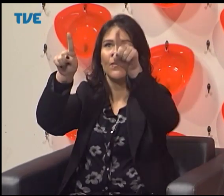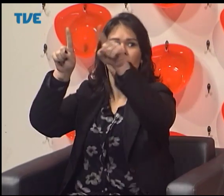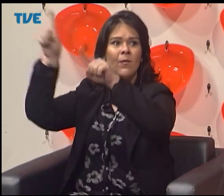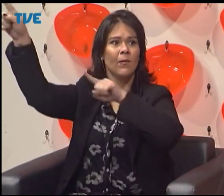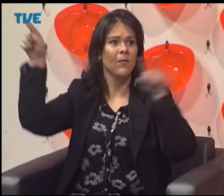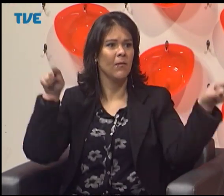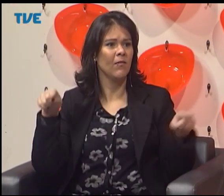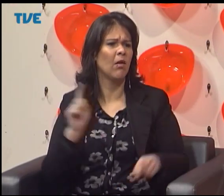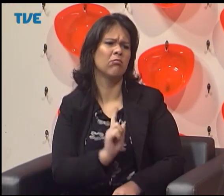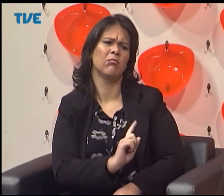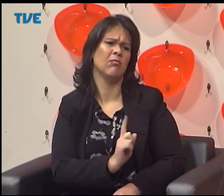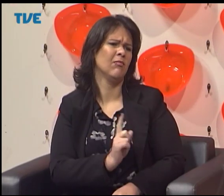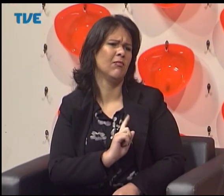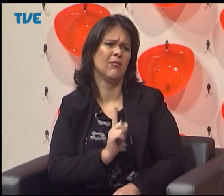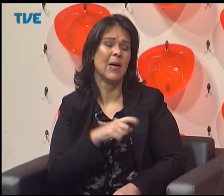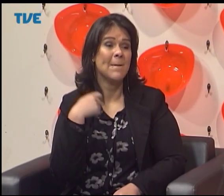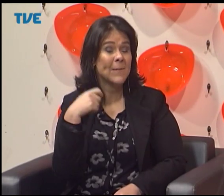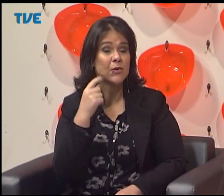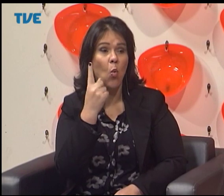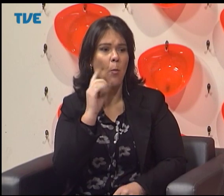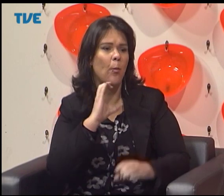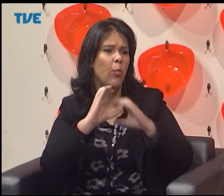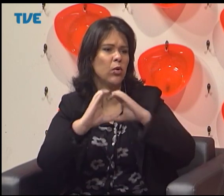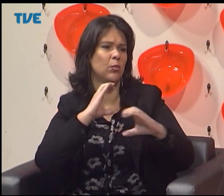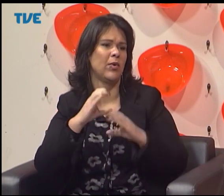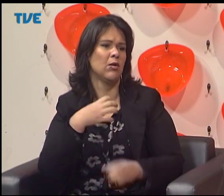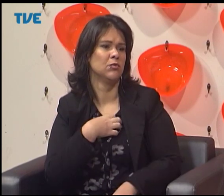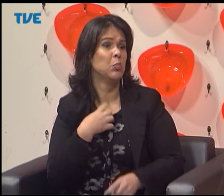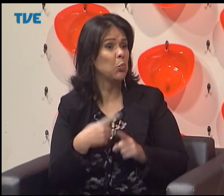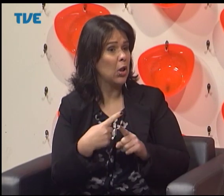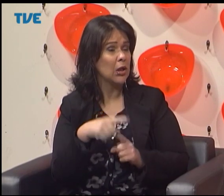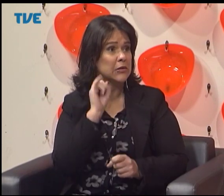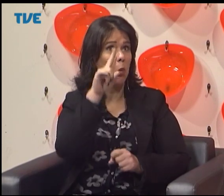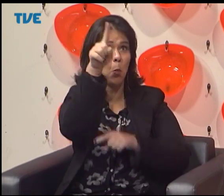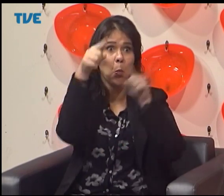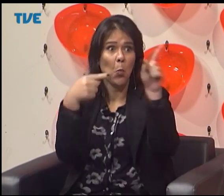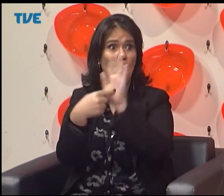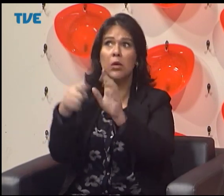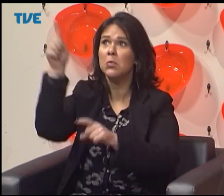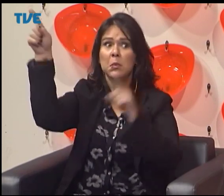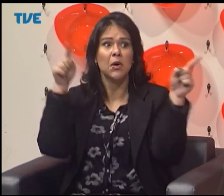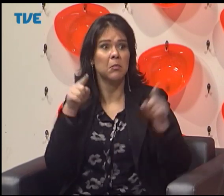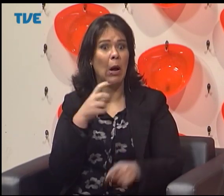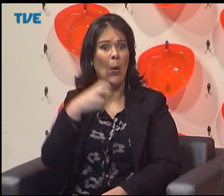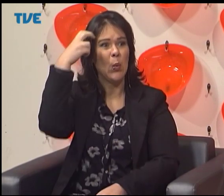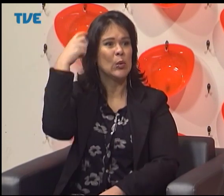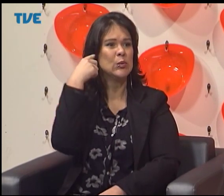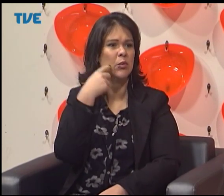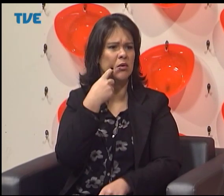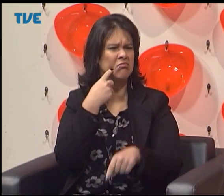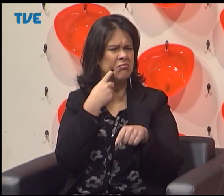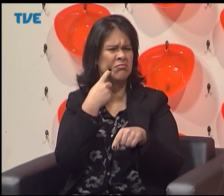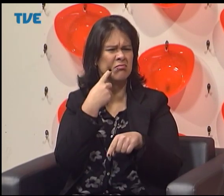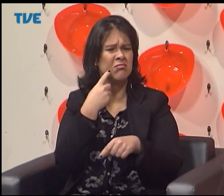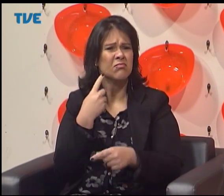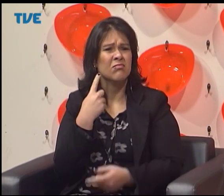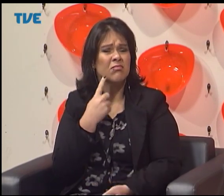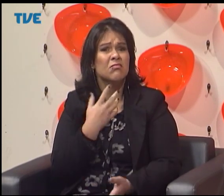abertas a isso. A gente consegue fazer apontamentos, consegue... Então, a comunicação ela é muito aberta, ela existe